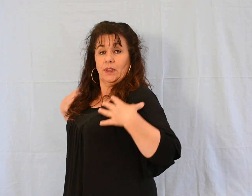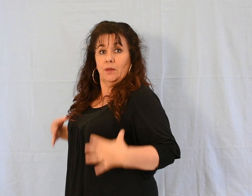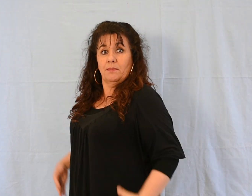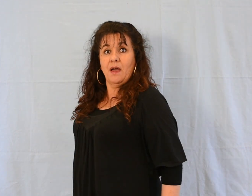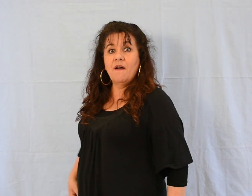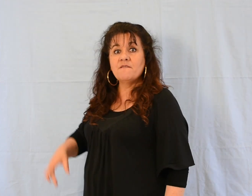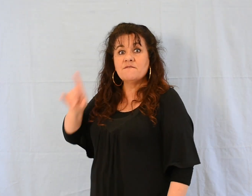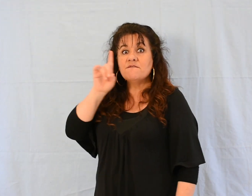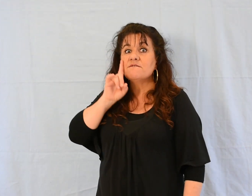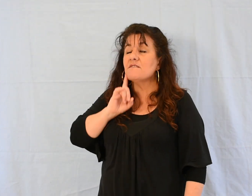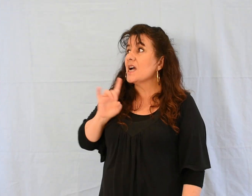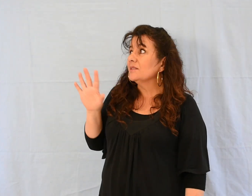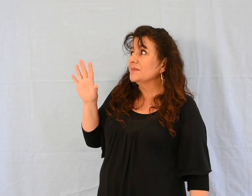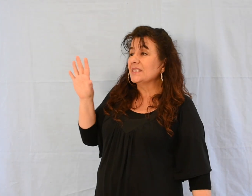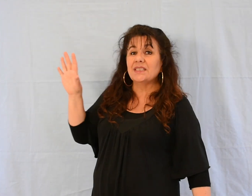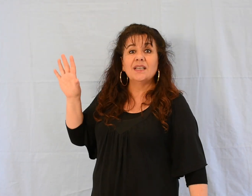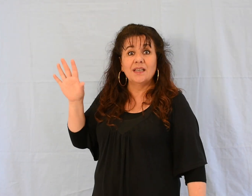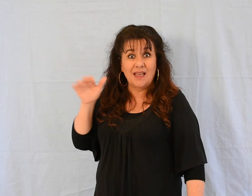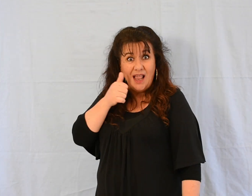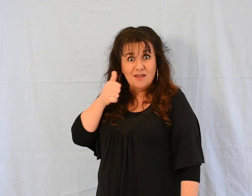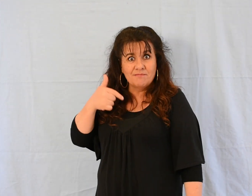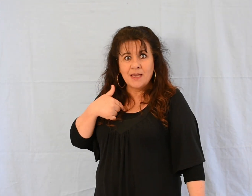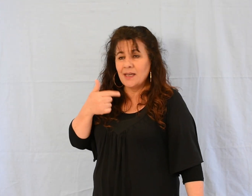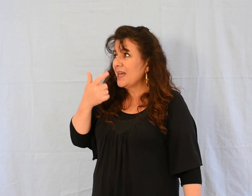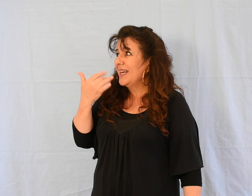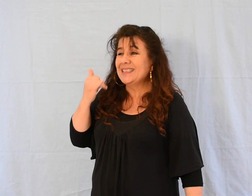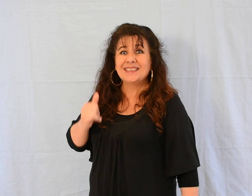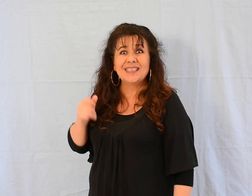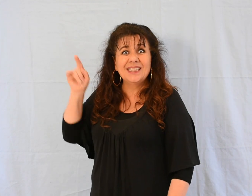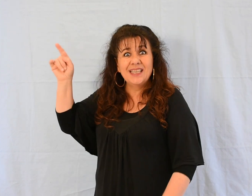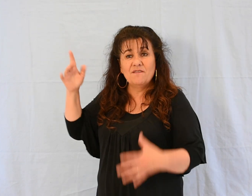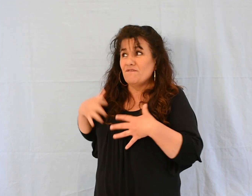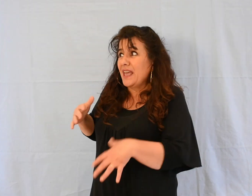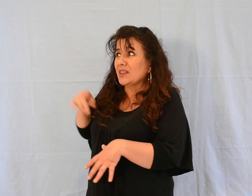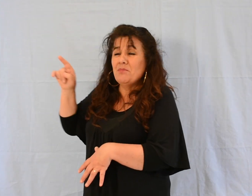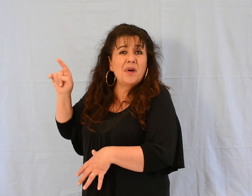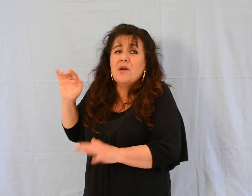si je parvins à toucher seulement son vêtement, je serai sauvé.